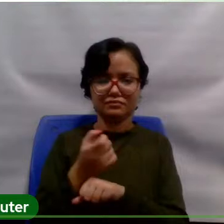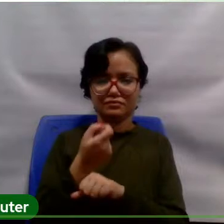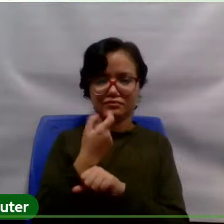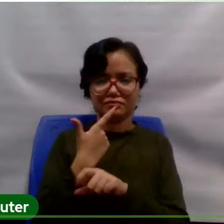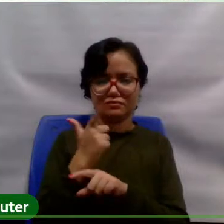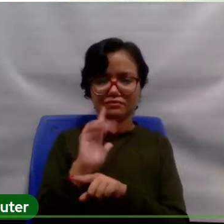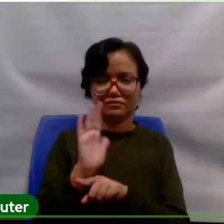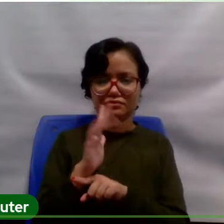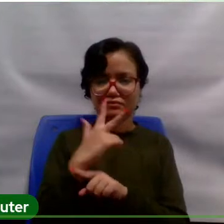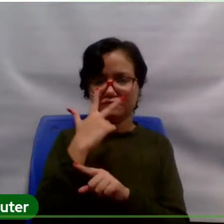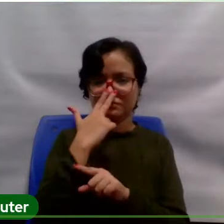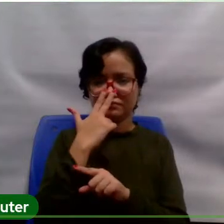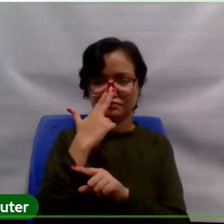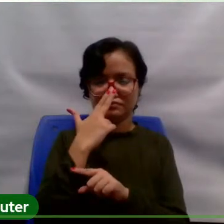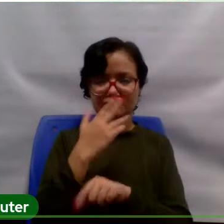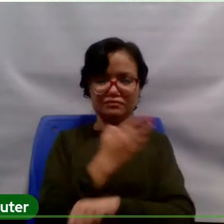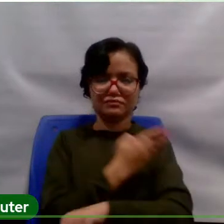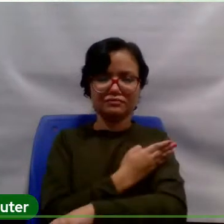branca.